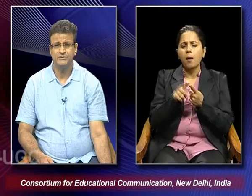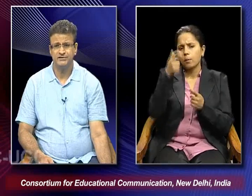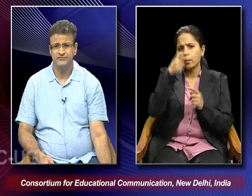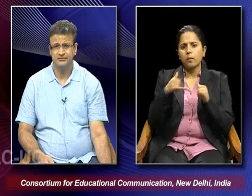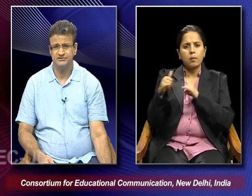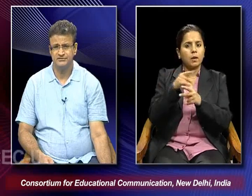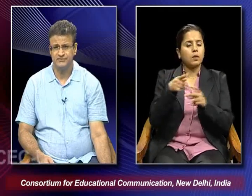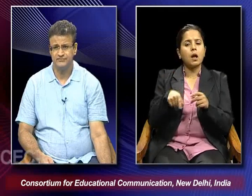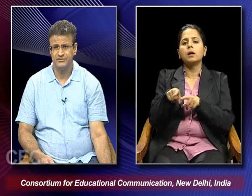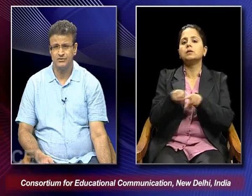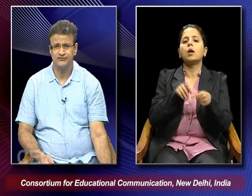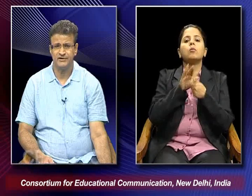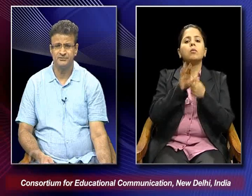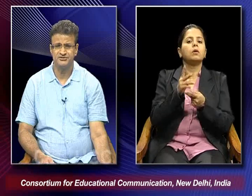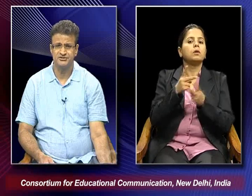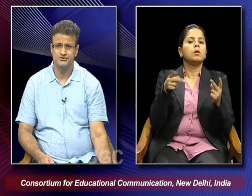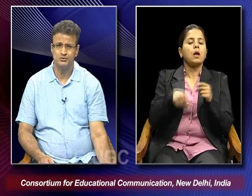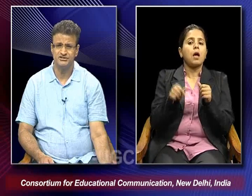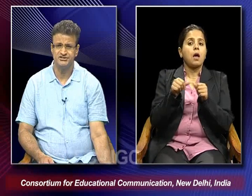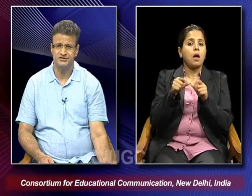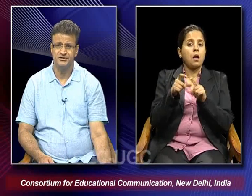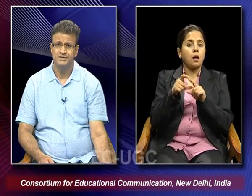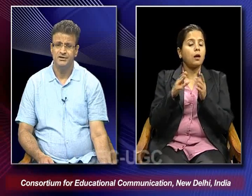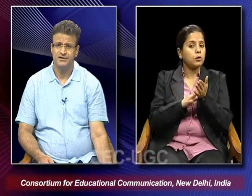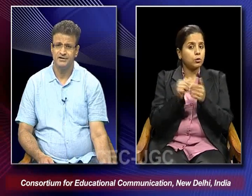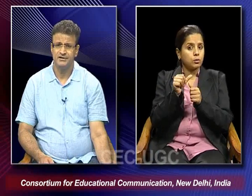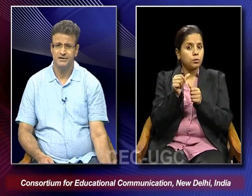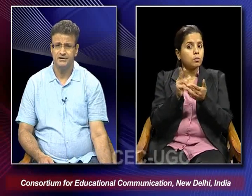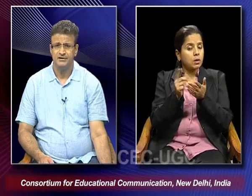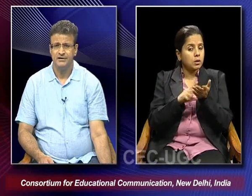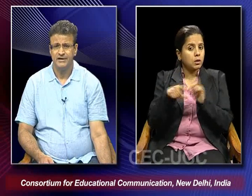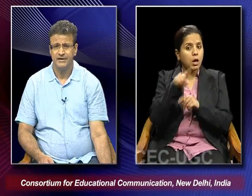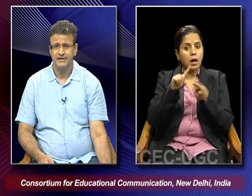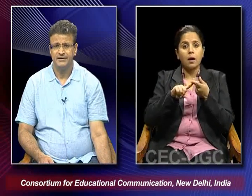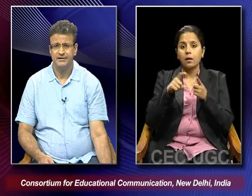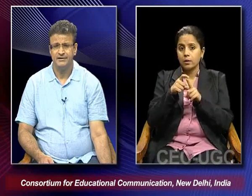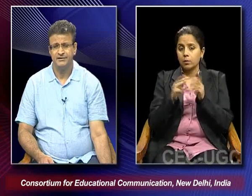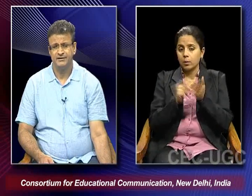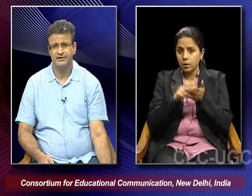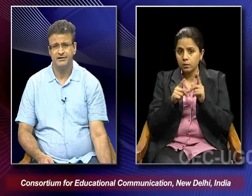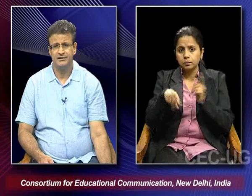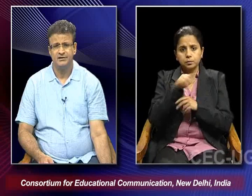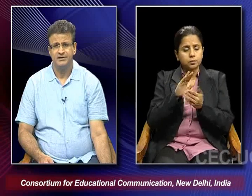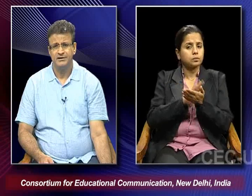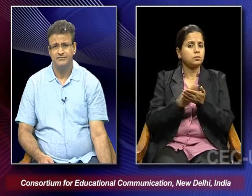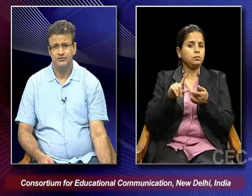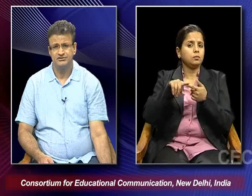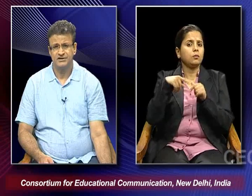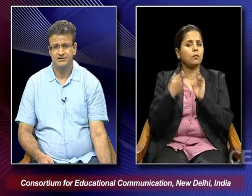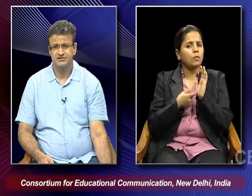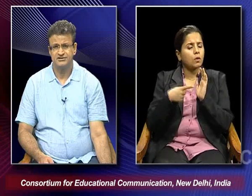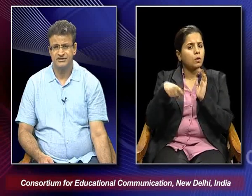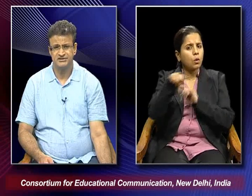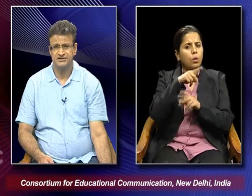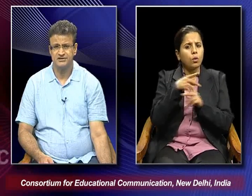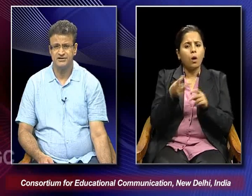is shown in the film is in the framework of Edmund's school teacher Herr Ehring. And Herr Ehring, he was an